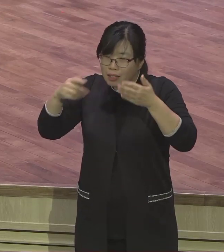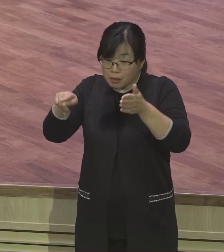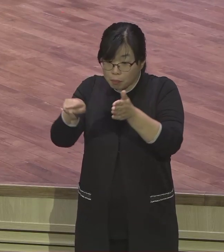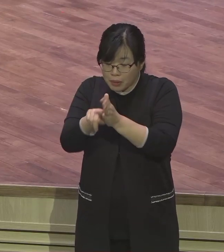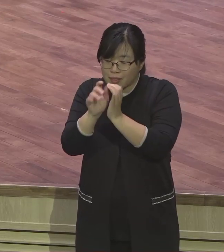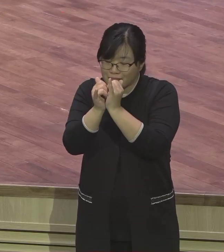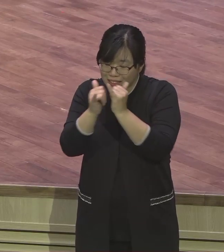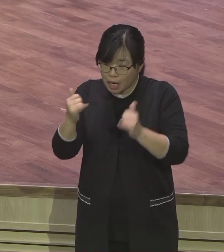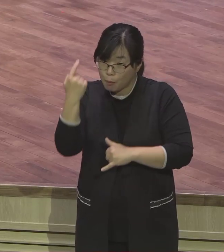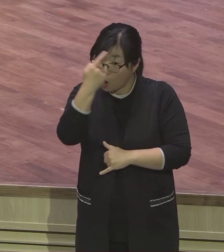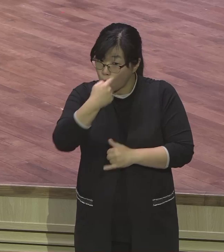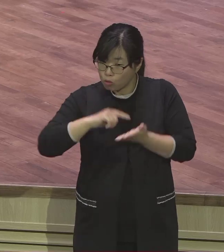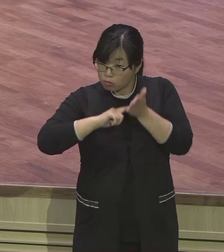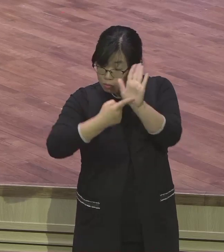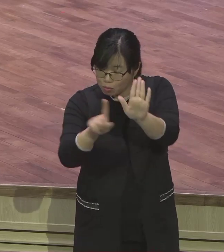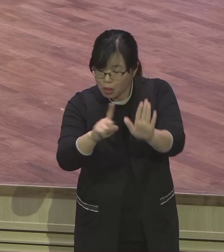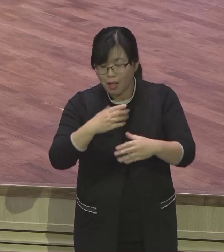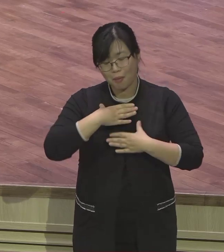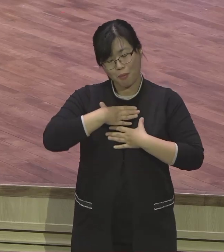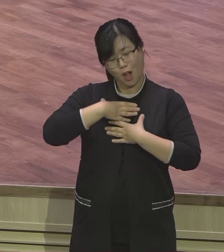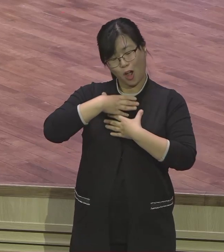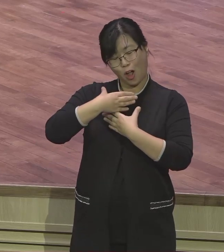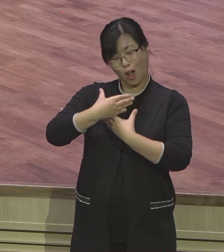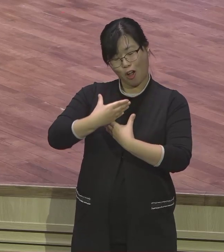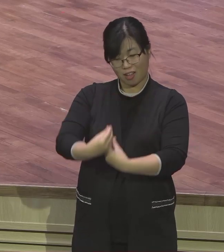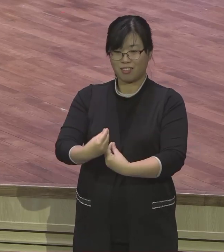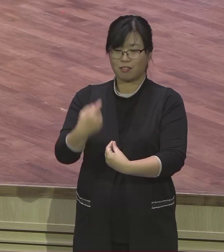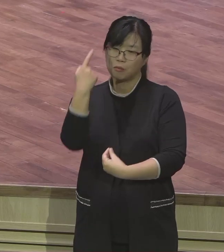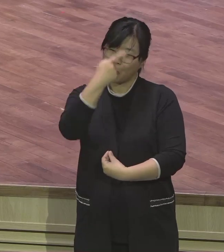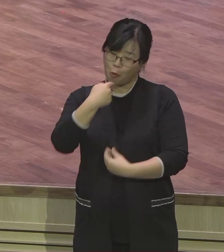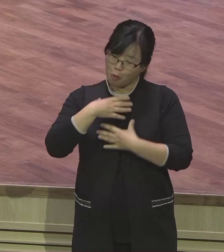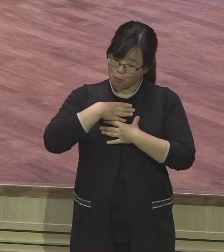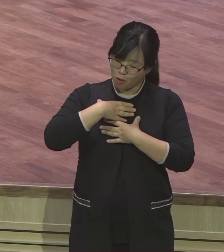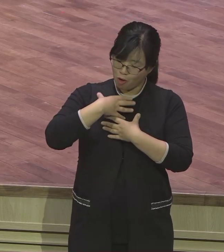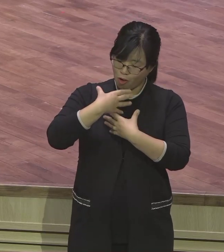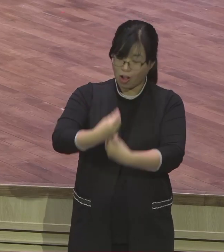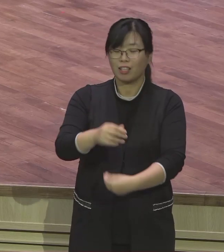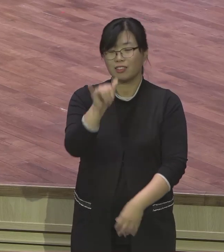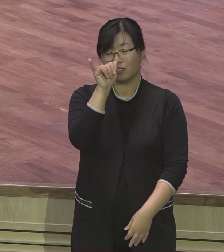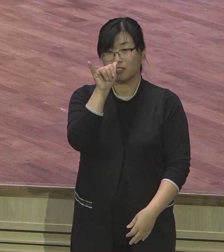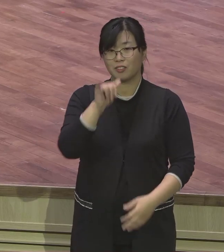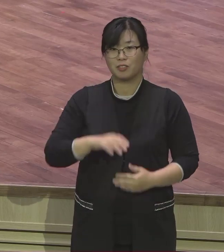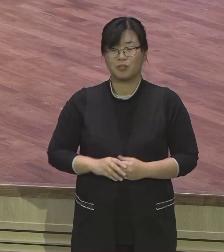문제사건 없는 게 아니에요. 이사기 문제사건 없었습니까. 계속 블랙스 공개가 오는데.